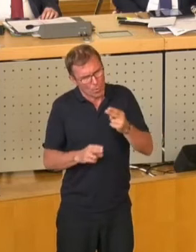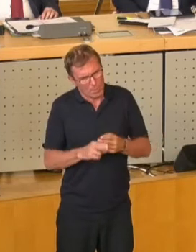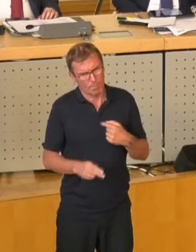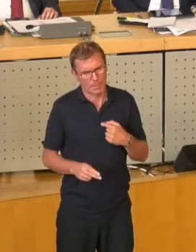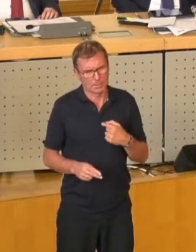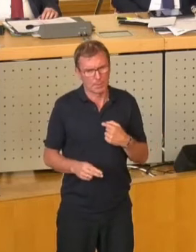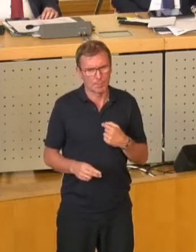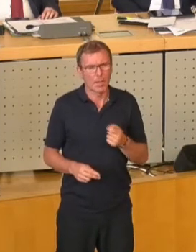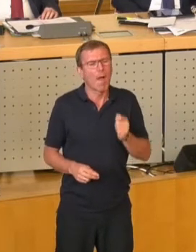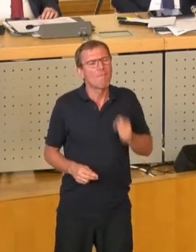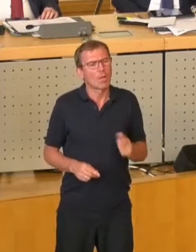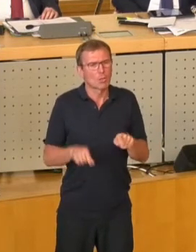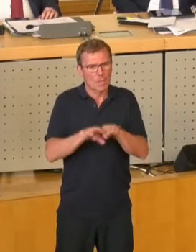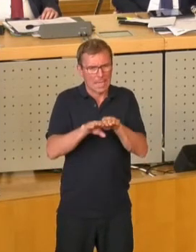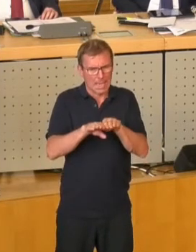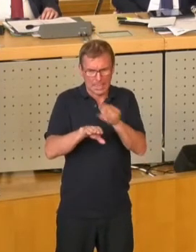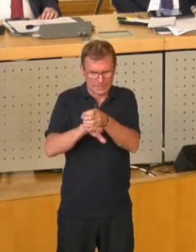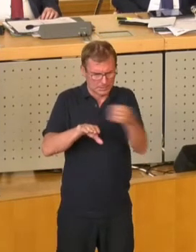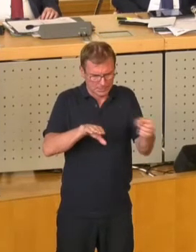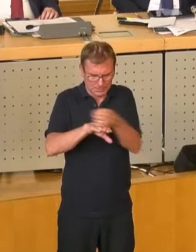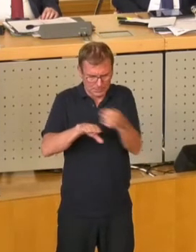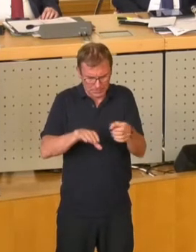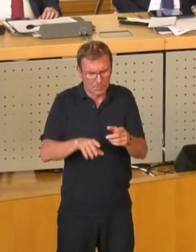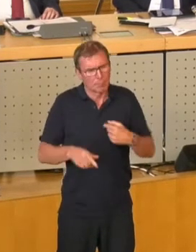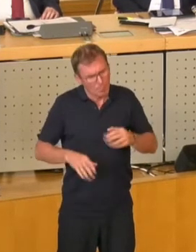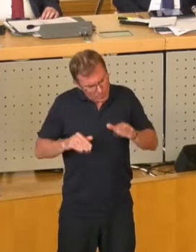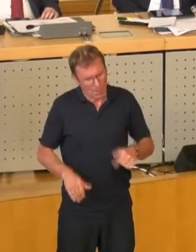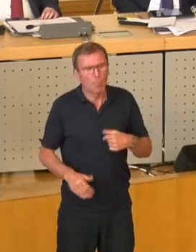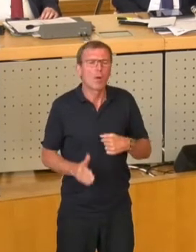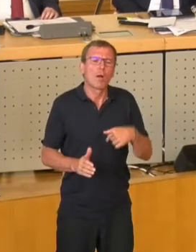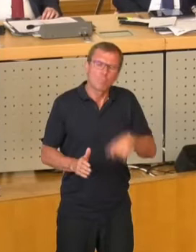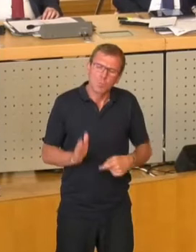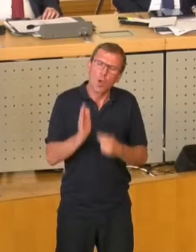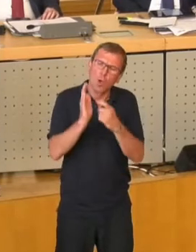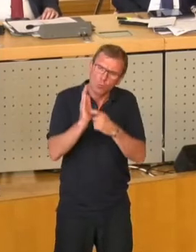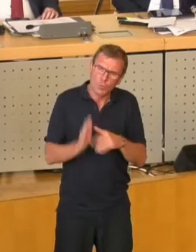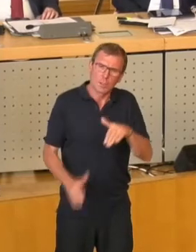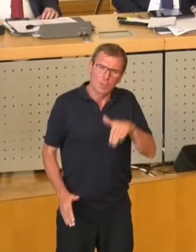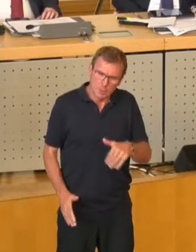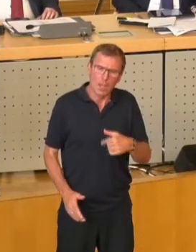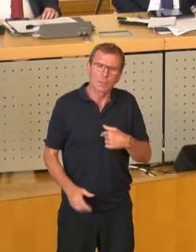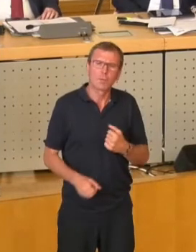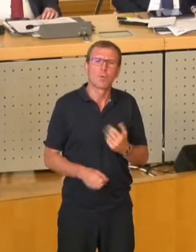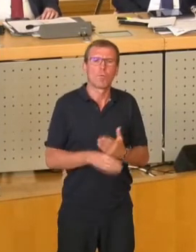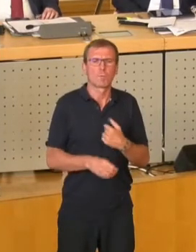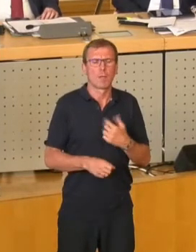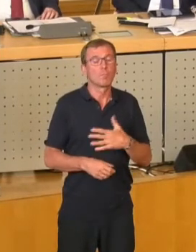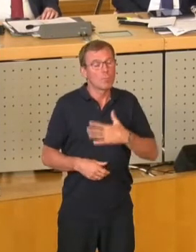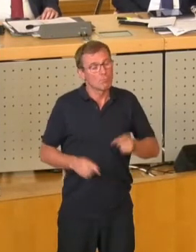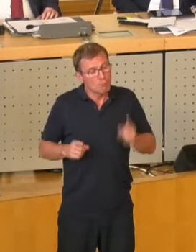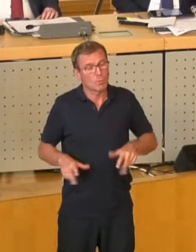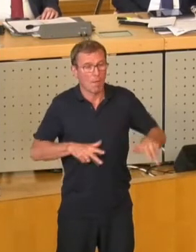vergütungsgleich, hat er sehr wohl. Und es gibt häufig auch Gründe, die dafür sprechen können. Wir wollen eine Verwaltung sein,